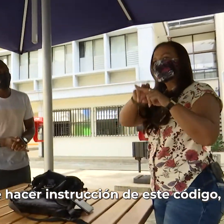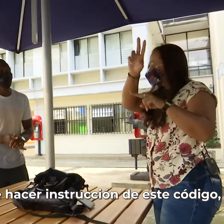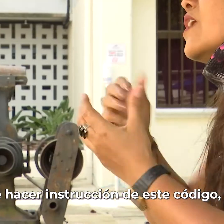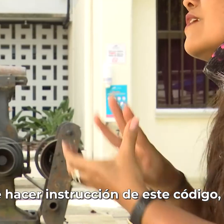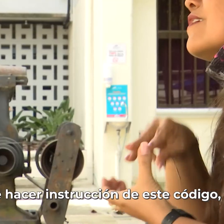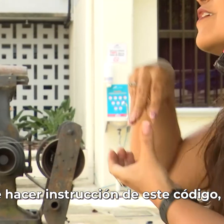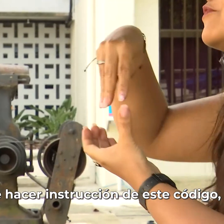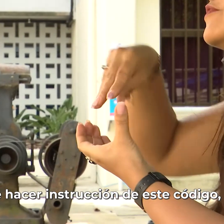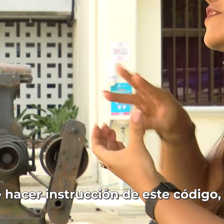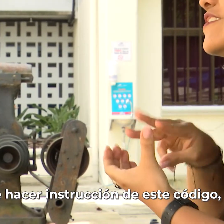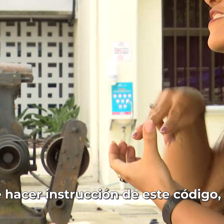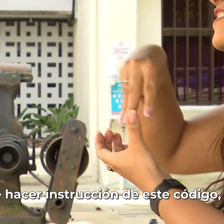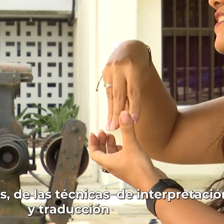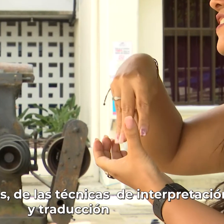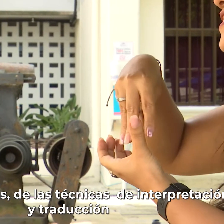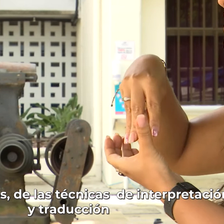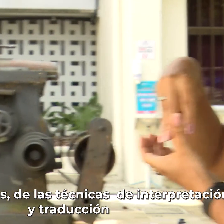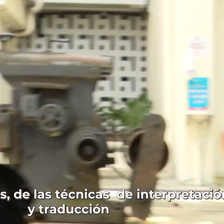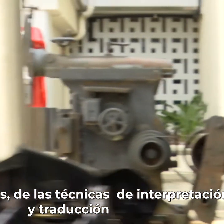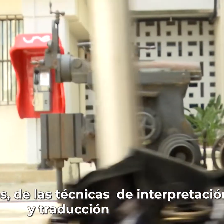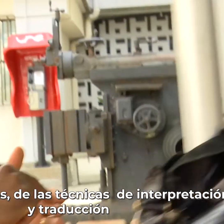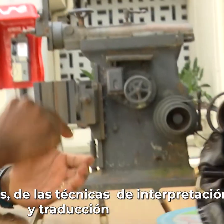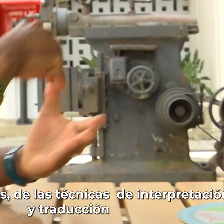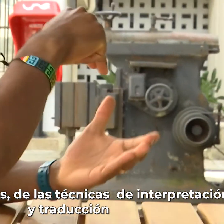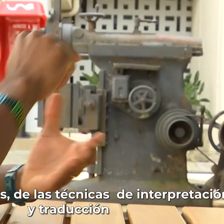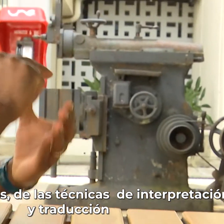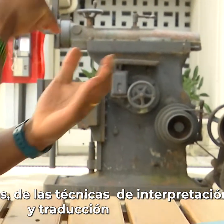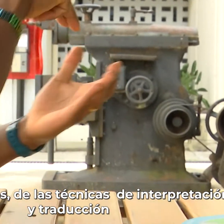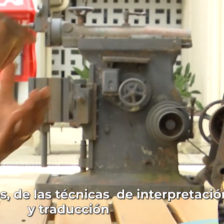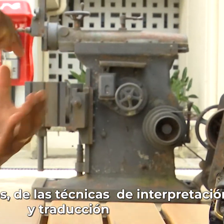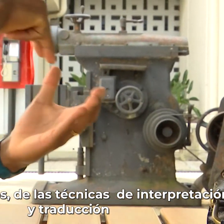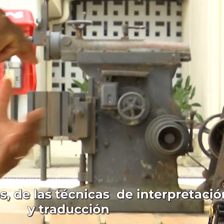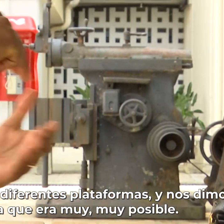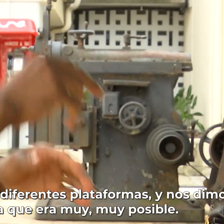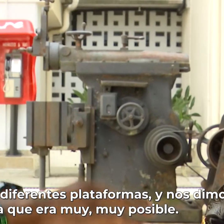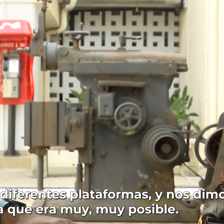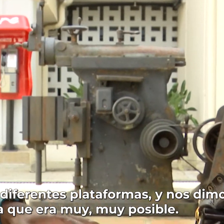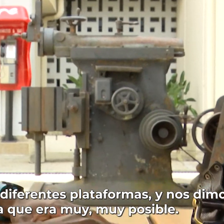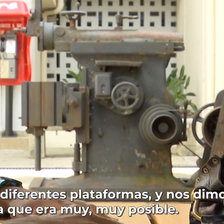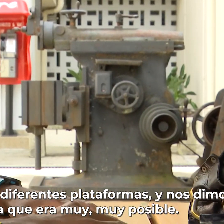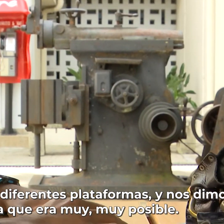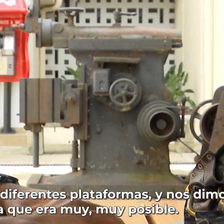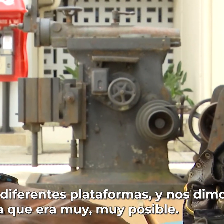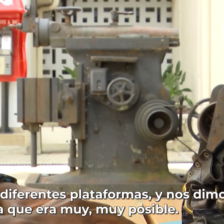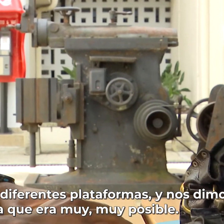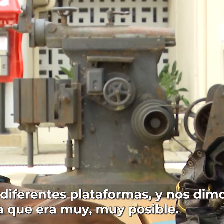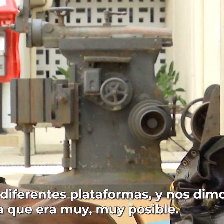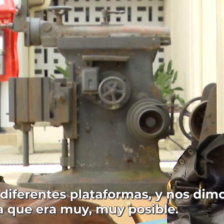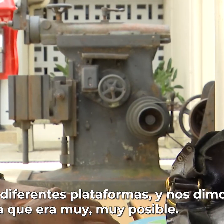de este código de los métodos de las técnicas de interpretación y traducción a través de las diferentes plataformas y nos